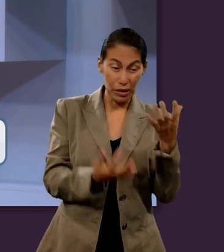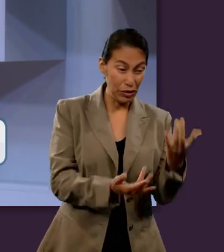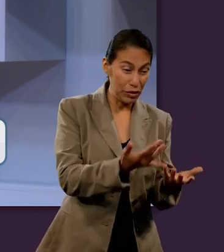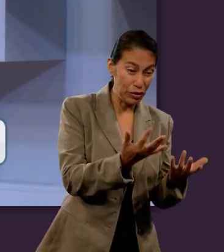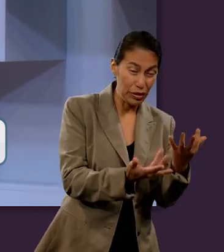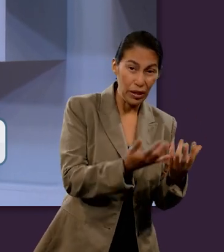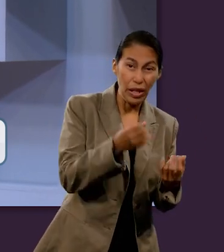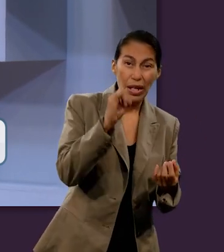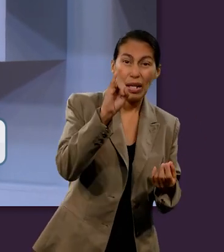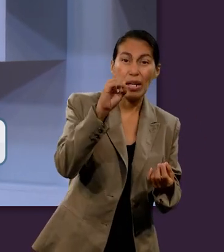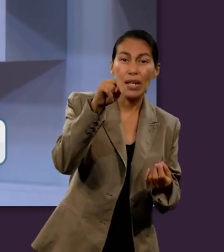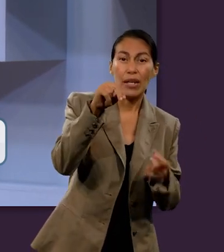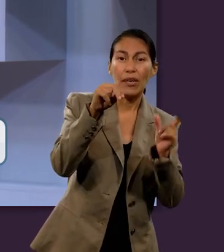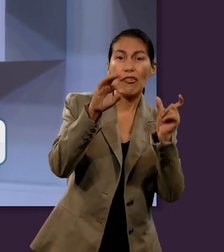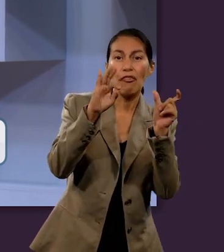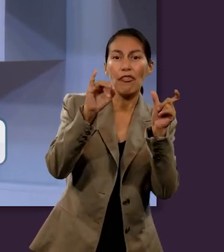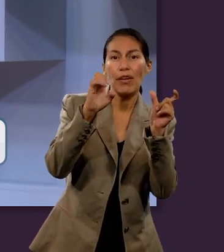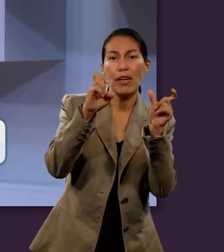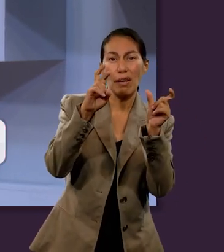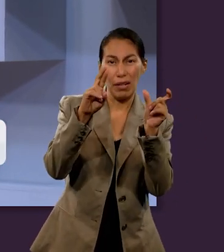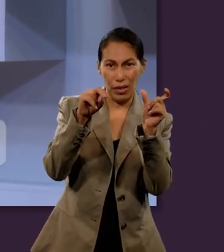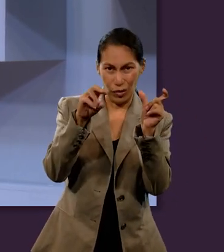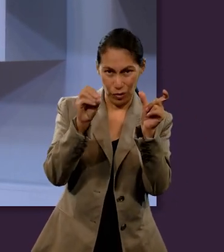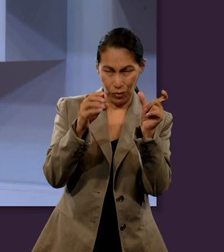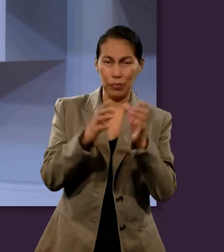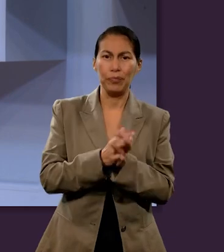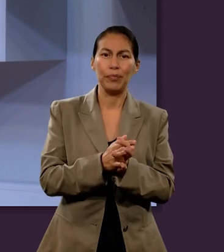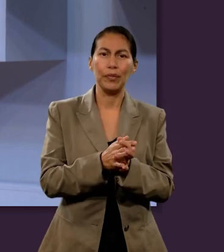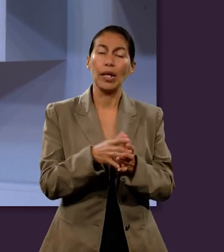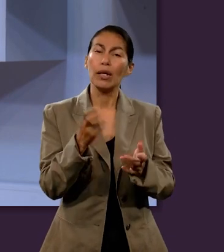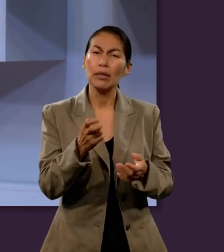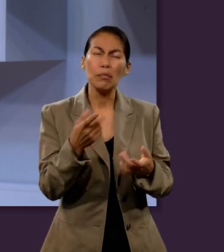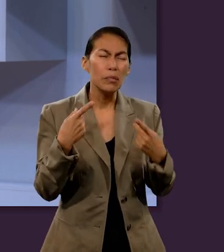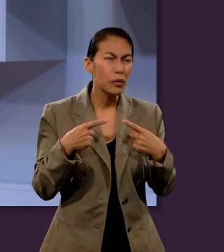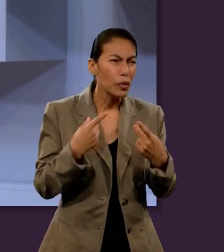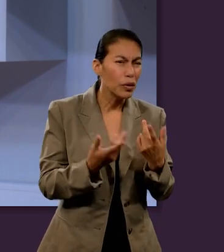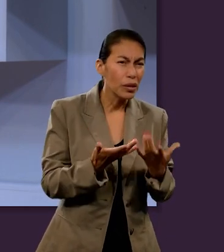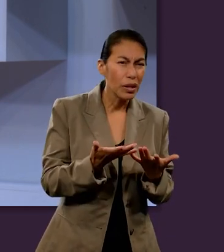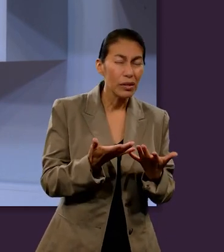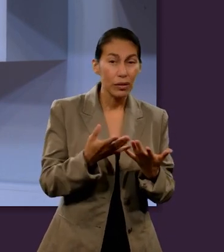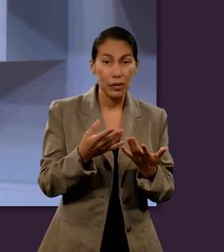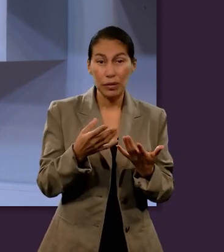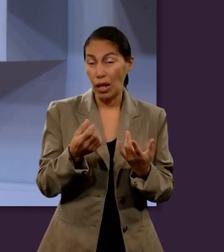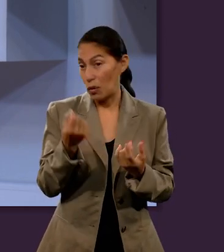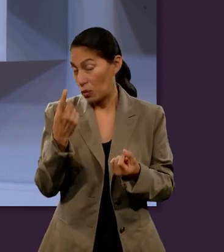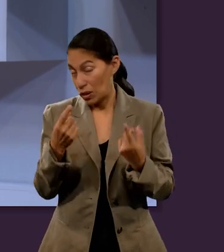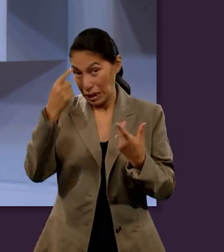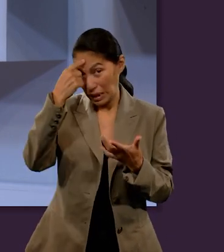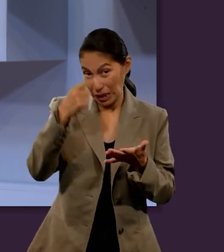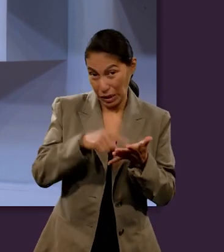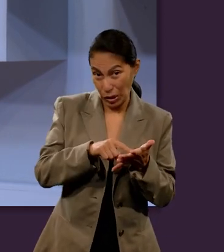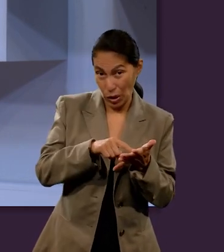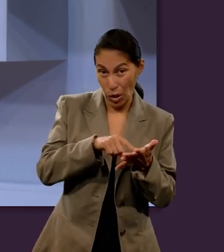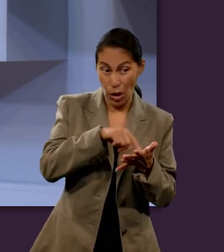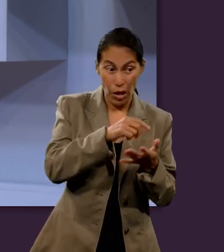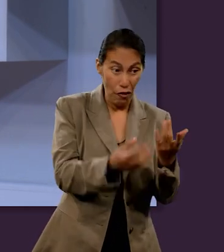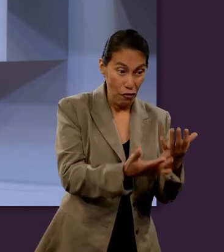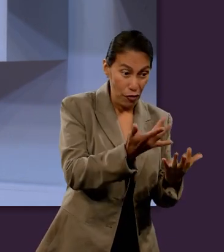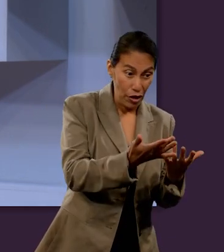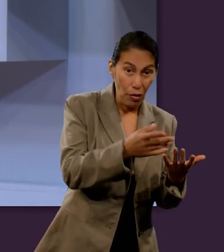y una de las ideas populares que se maneja sobre el tema es que existe otro lugar, aparte del infierno,